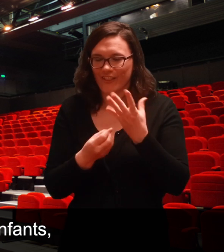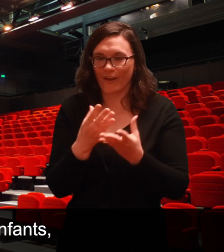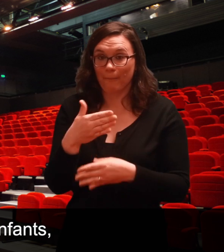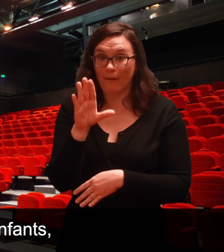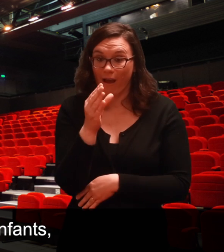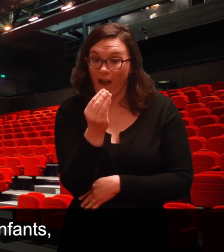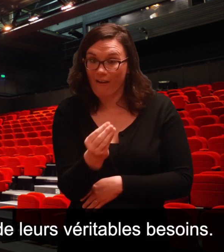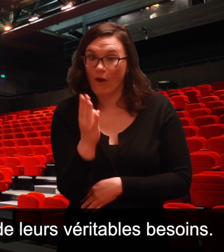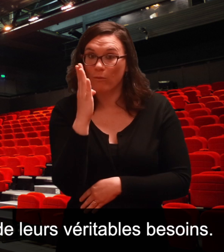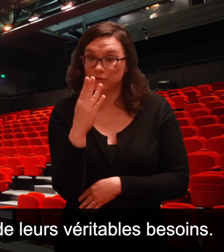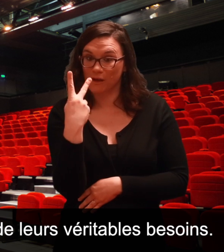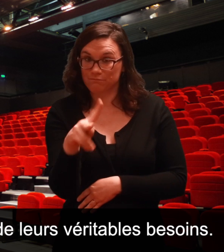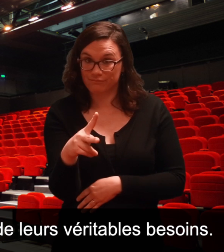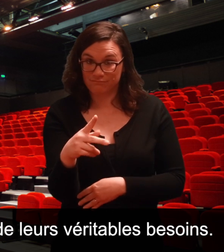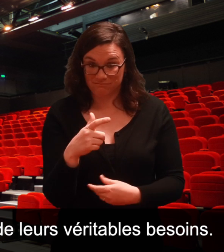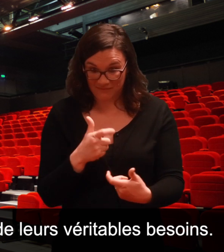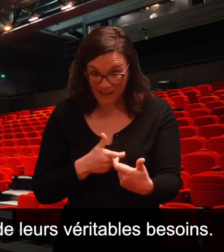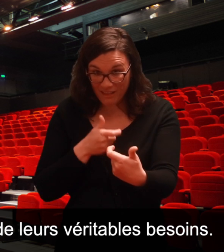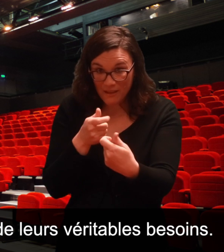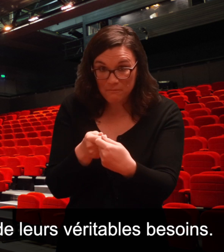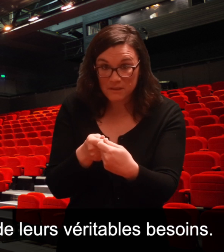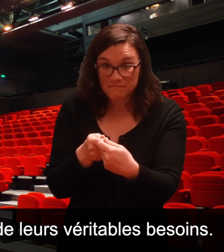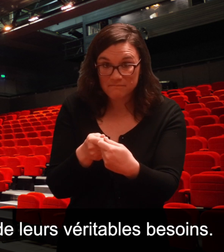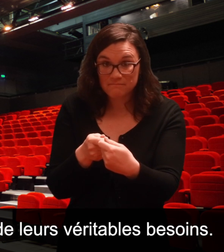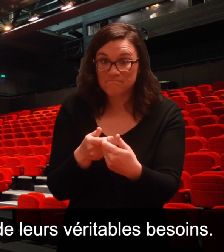peut-être parfois au détriment de leurs véritables besoins.